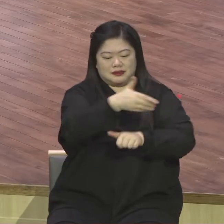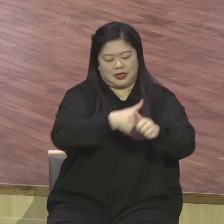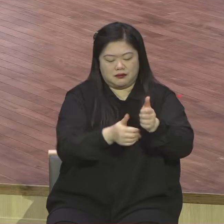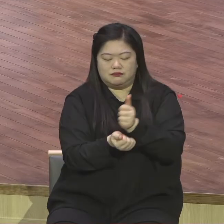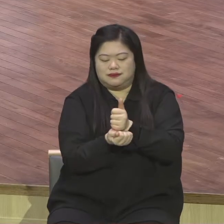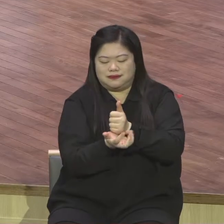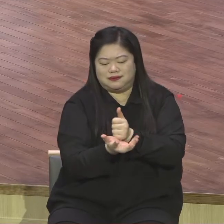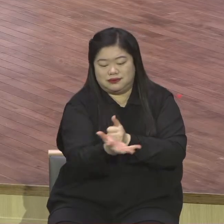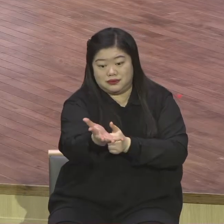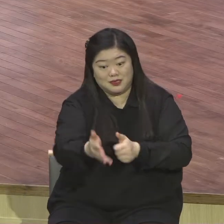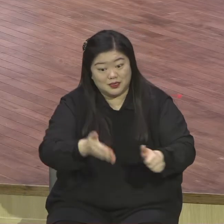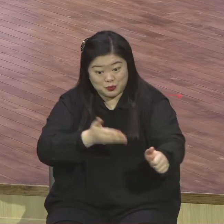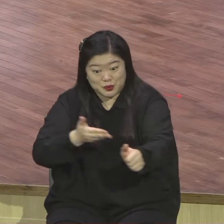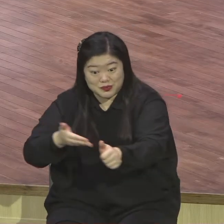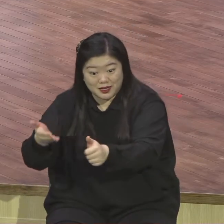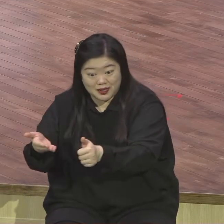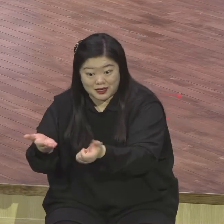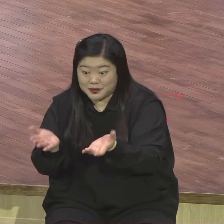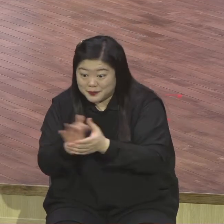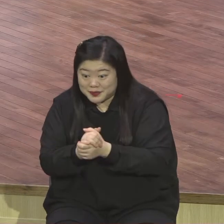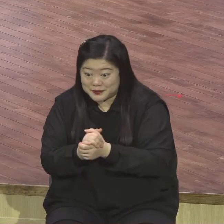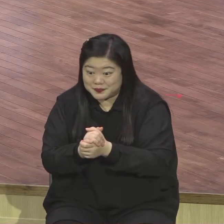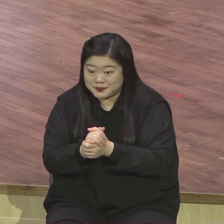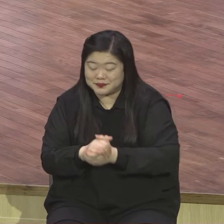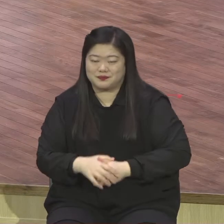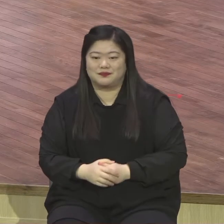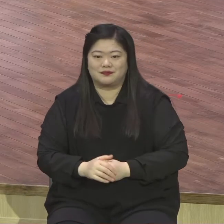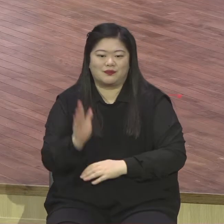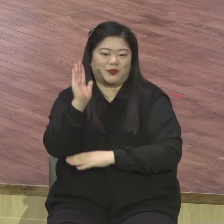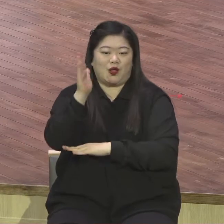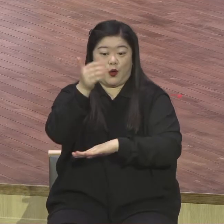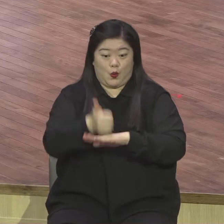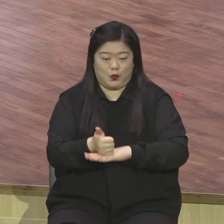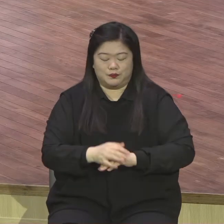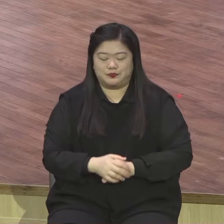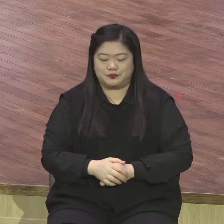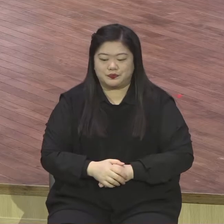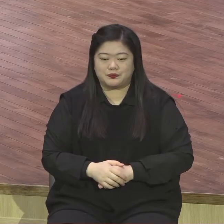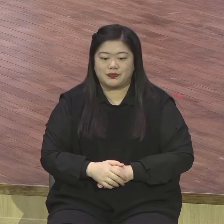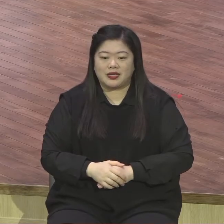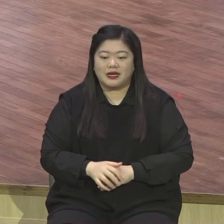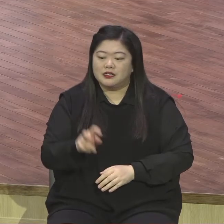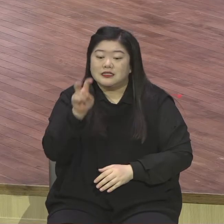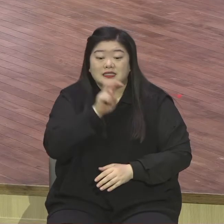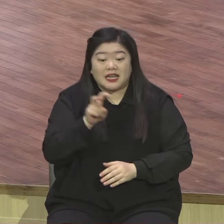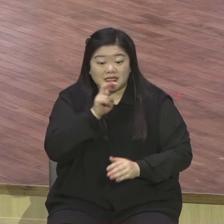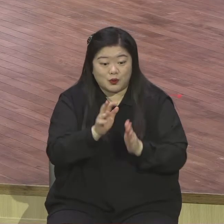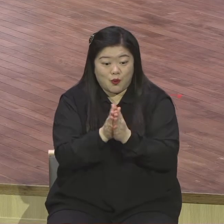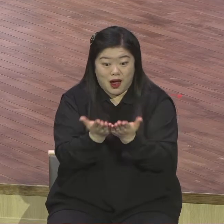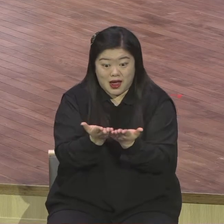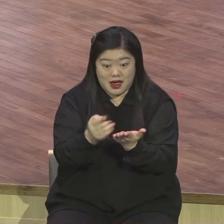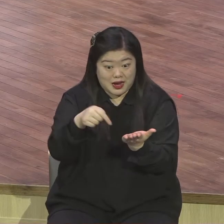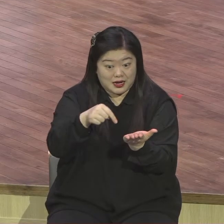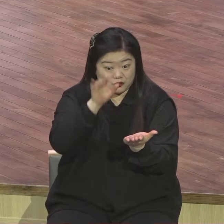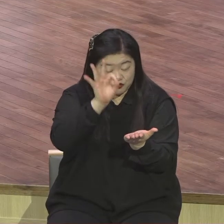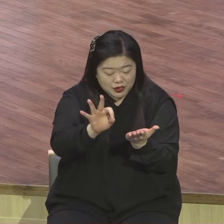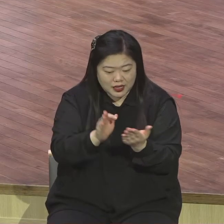축복합니다 결론입니다 찬송가 가운데 보면 이 작사의 찬송가 이